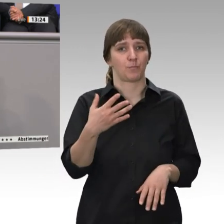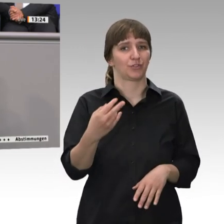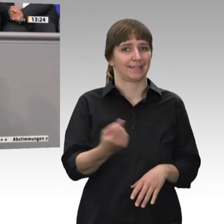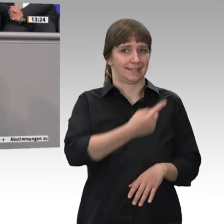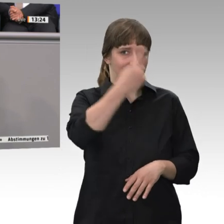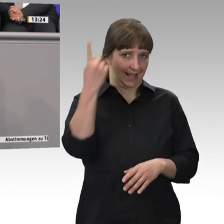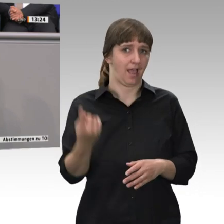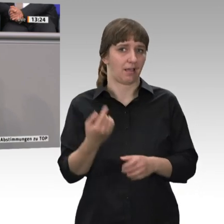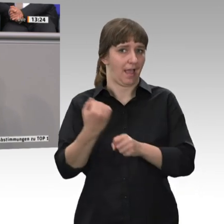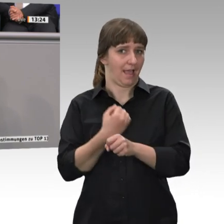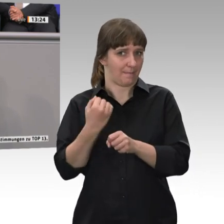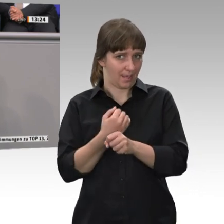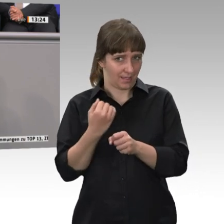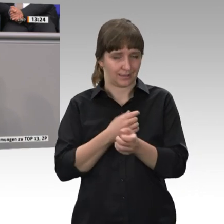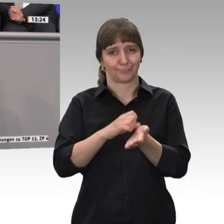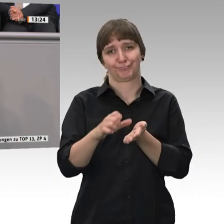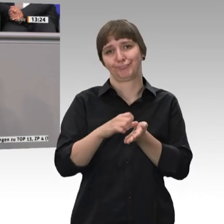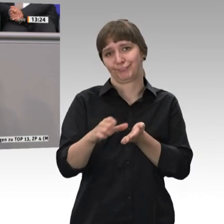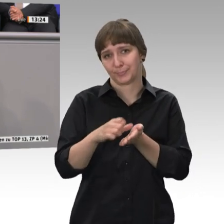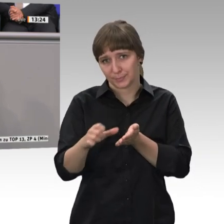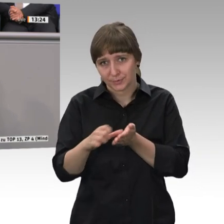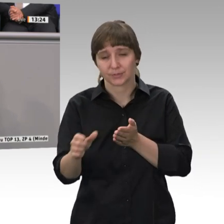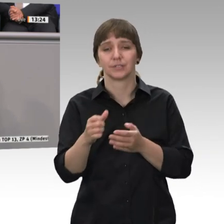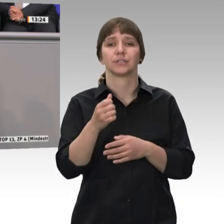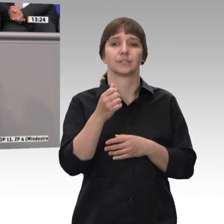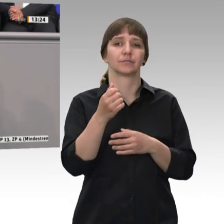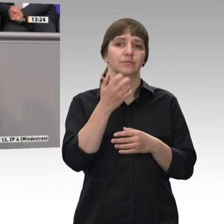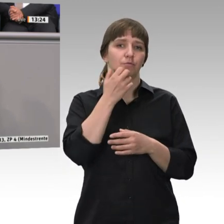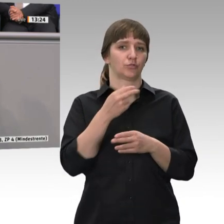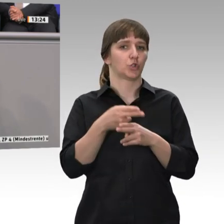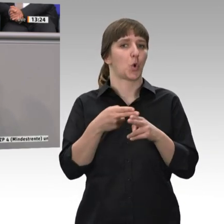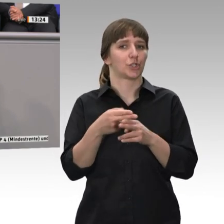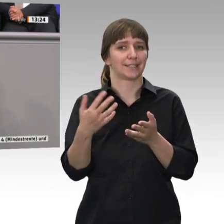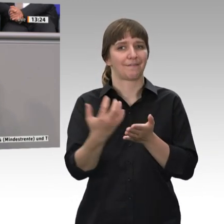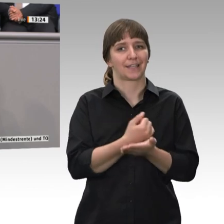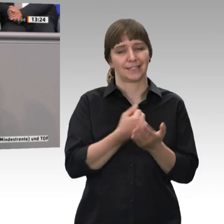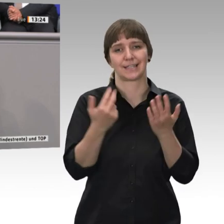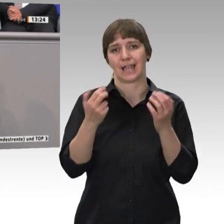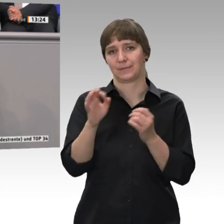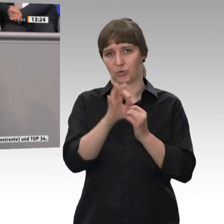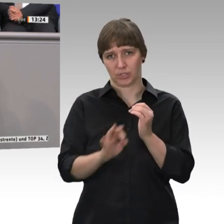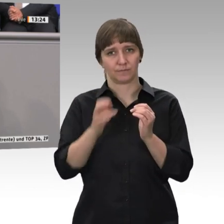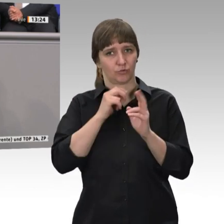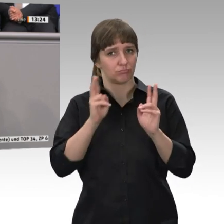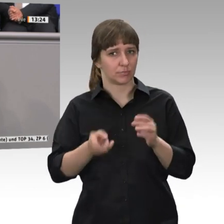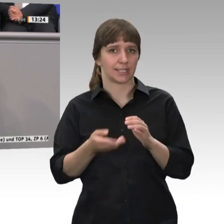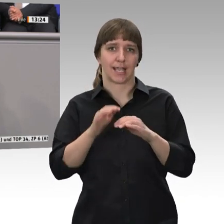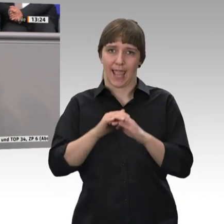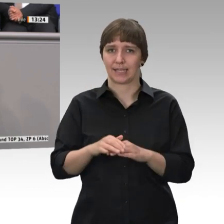und Verdienst zwischen 20 und 80 Prozent des Durchschnittsverdienstes einen kräftigen Zuschlag auf die Rente. Hört sich erst mal gut an. Aber in